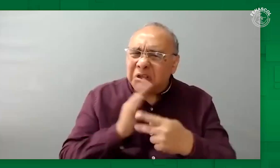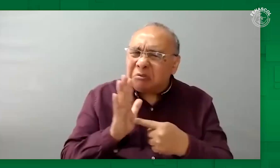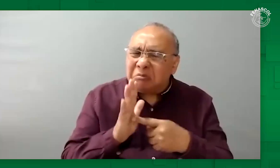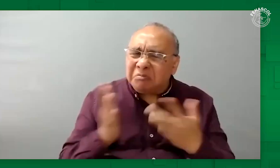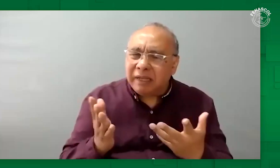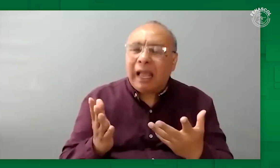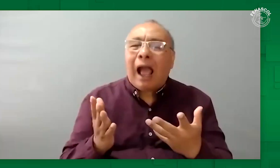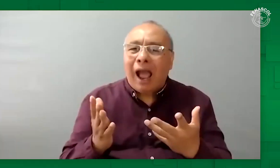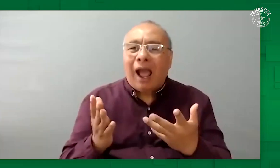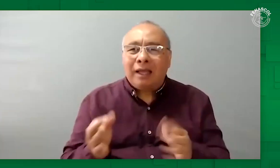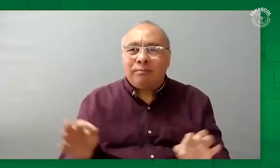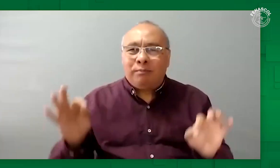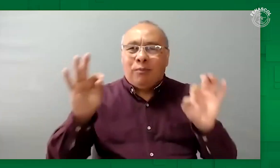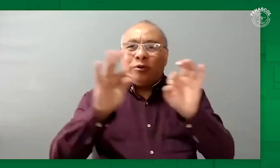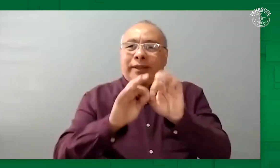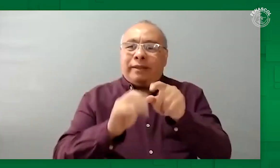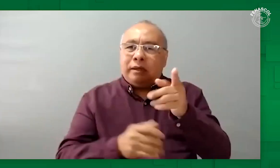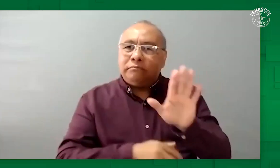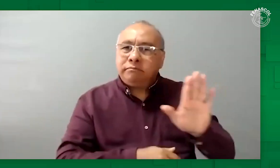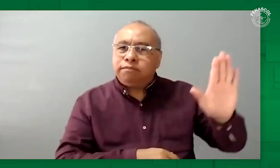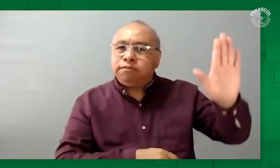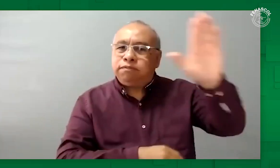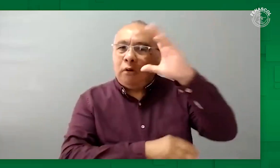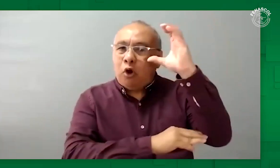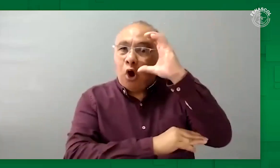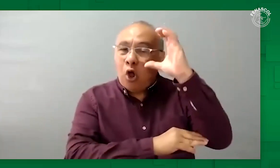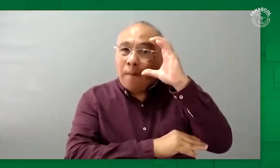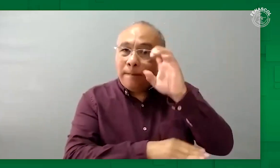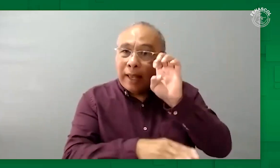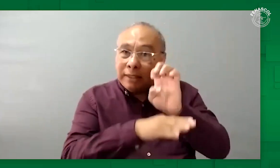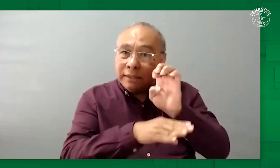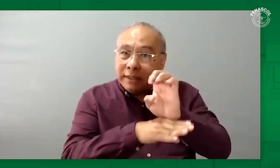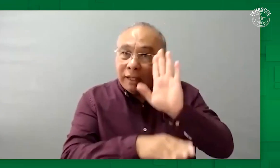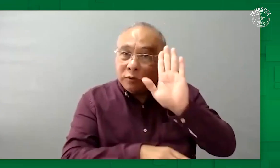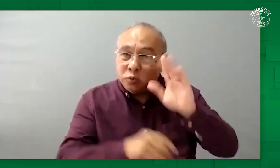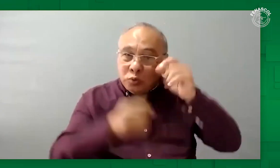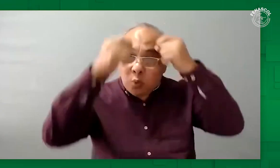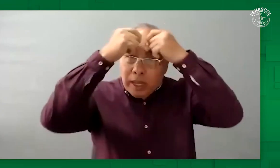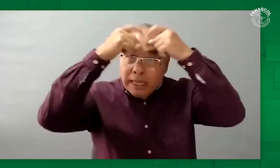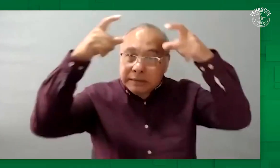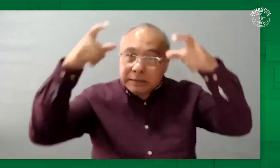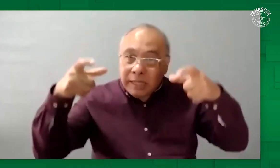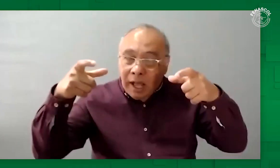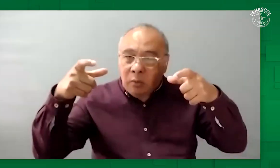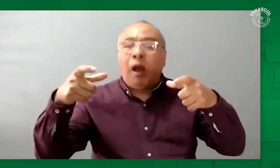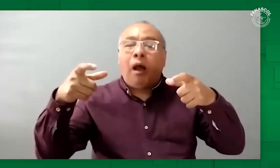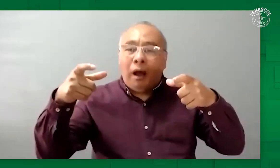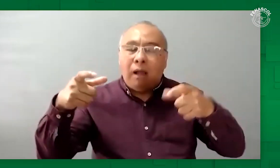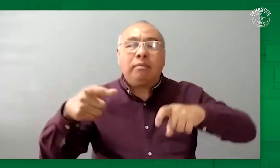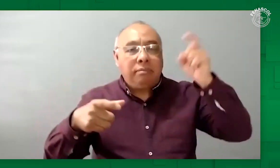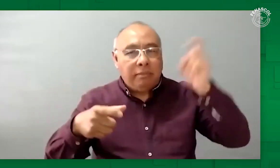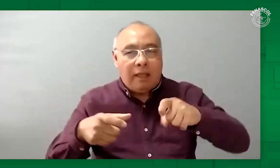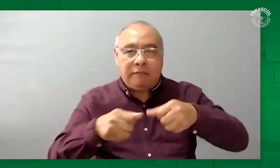de ley consiste en que es importante que a nivel nacional las entidades del Estado y las instituciones